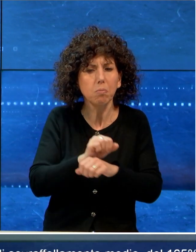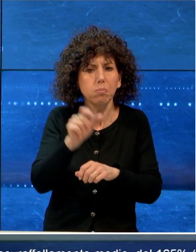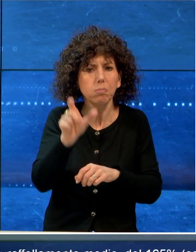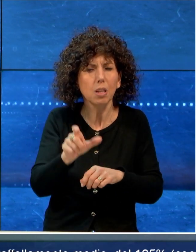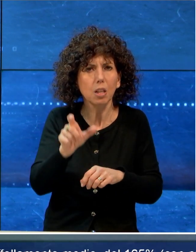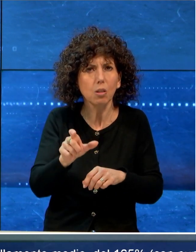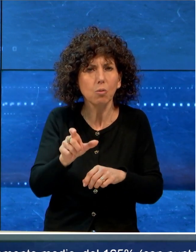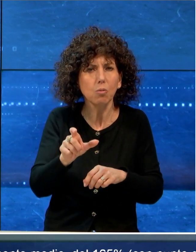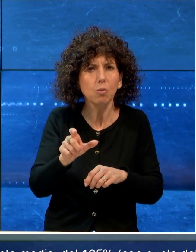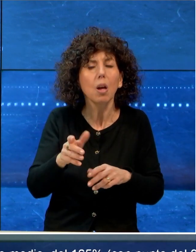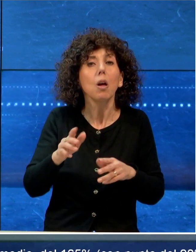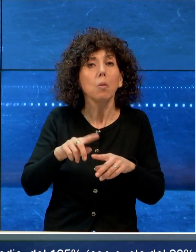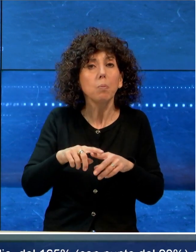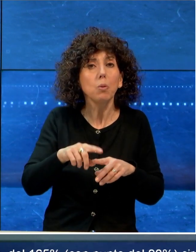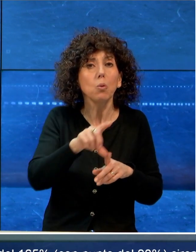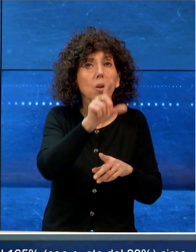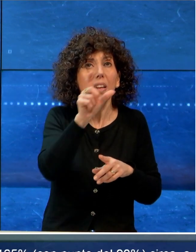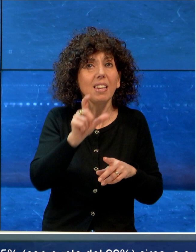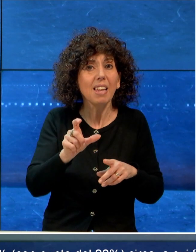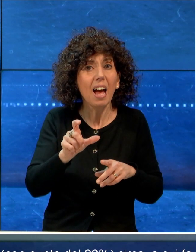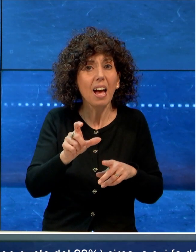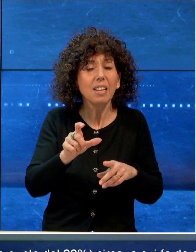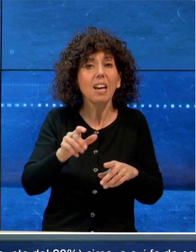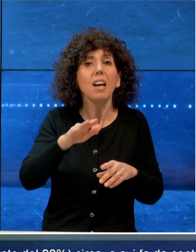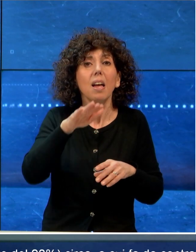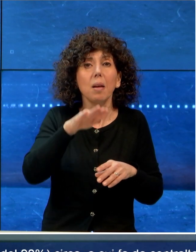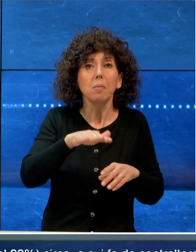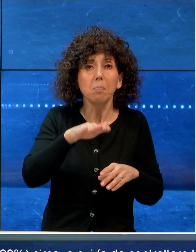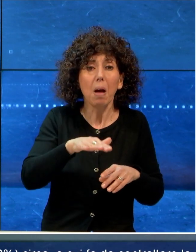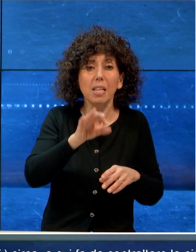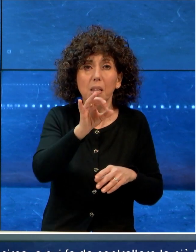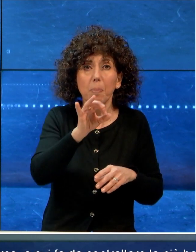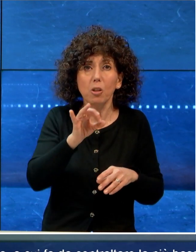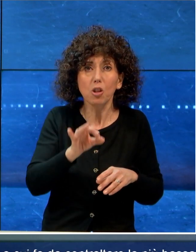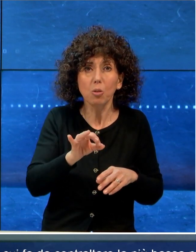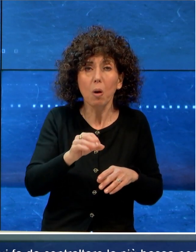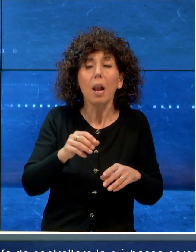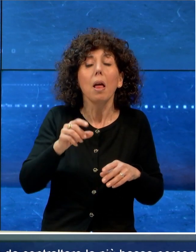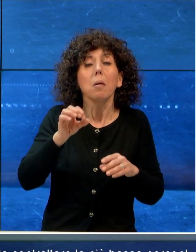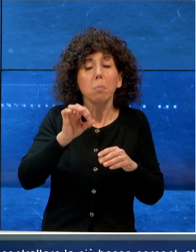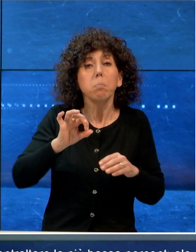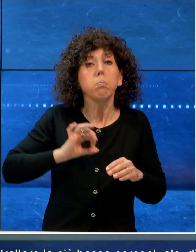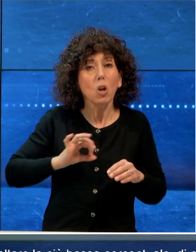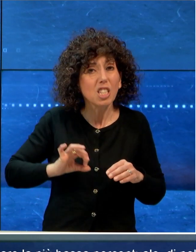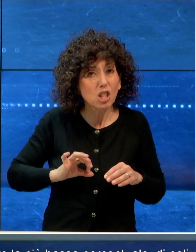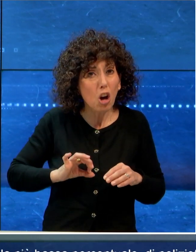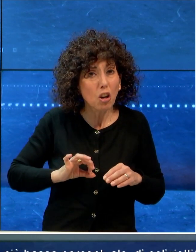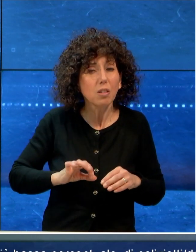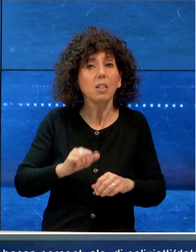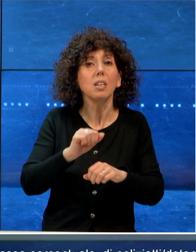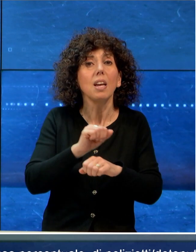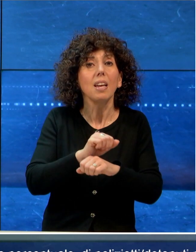fa da contraltare la più bassa percentuale di poliziotti detenuti